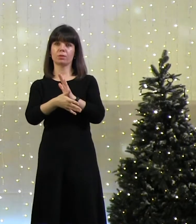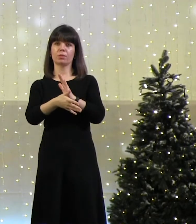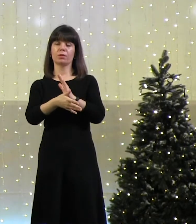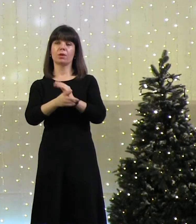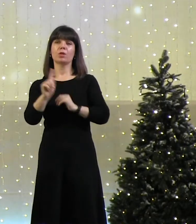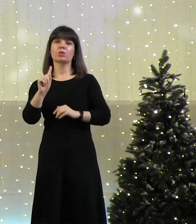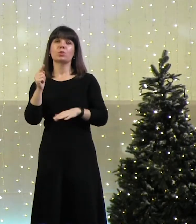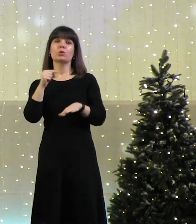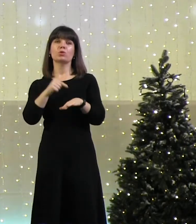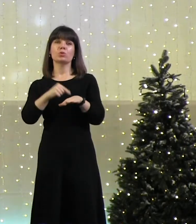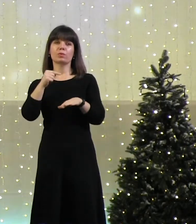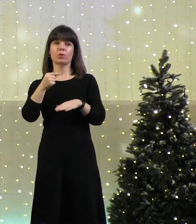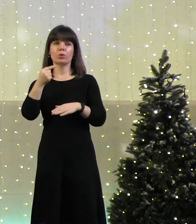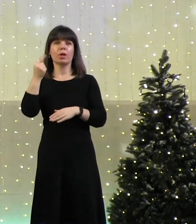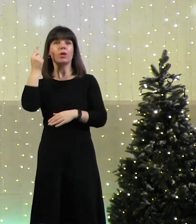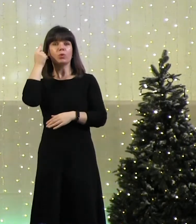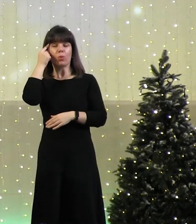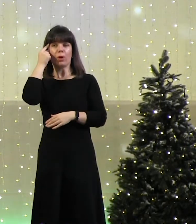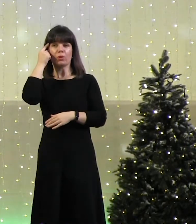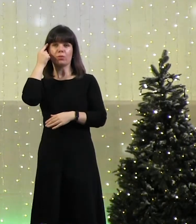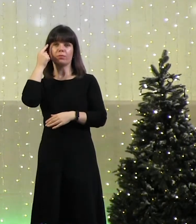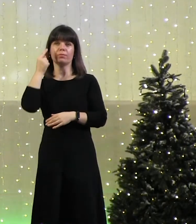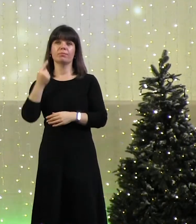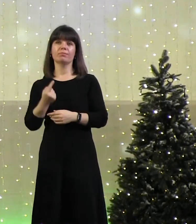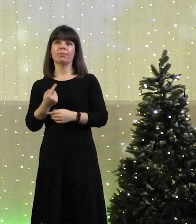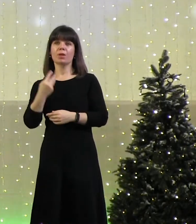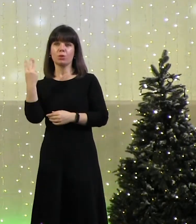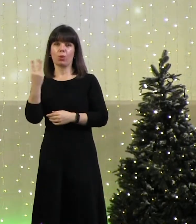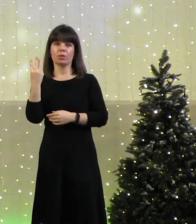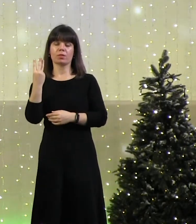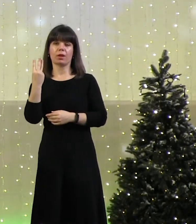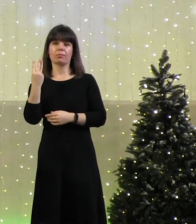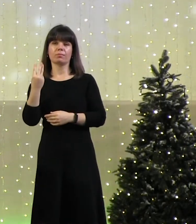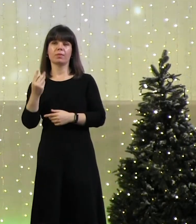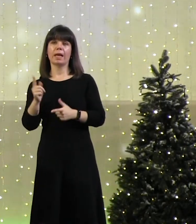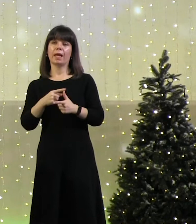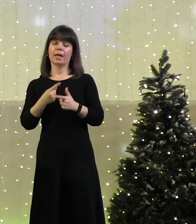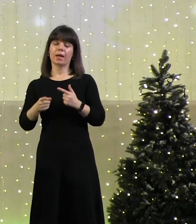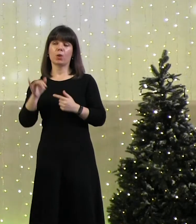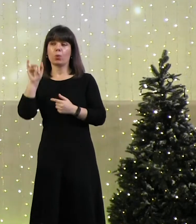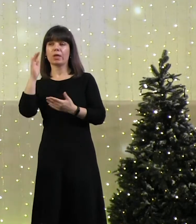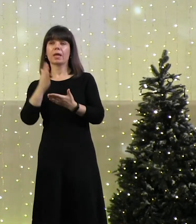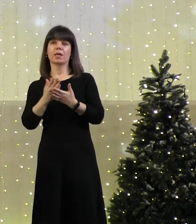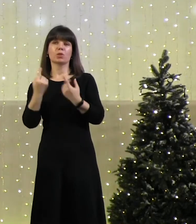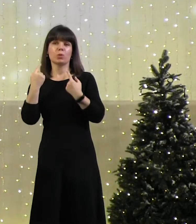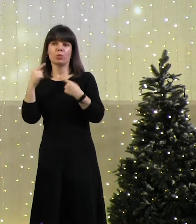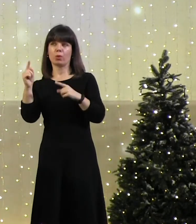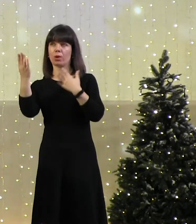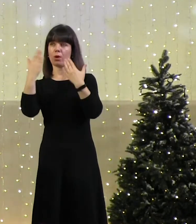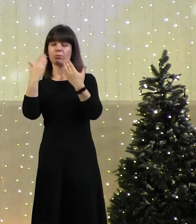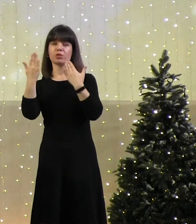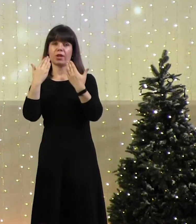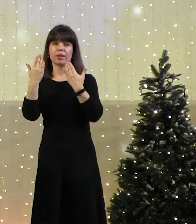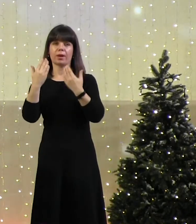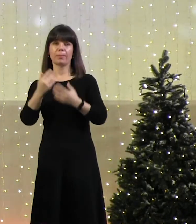что чувствует, думает представитель Троицы? Или у них есть другие средства коммуникации?